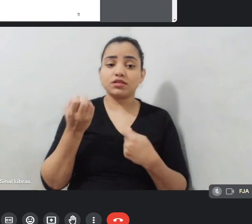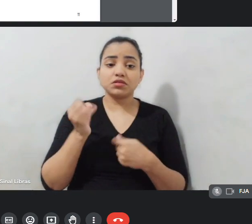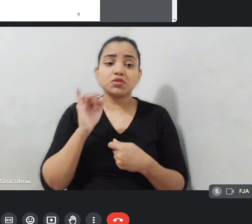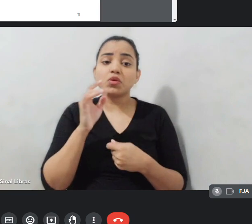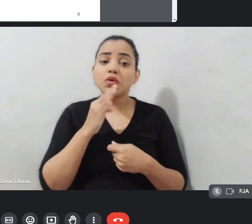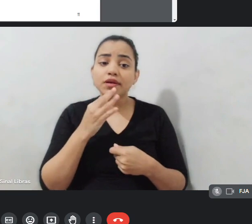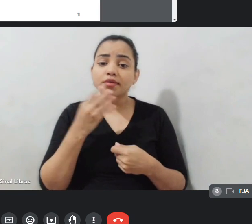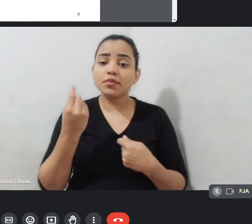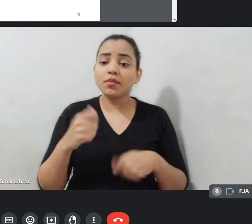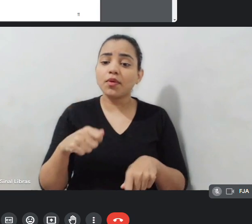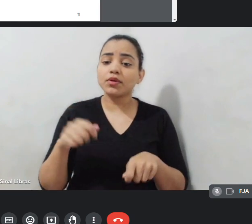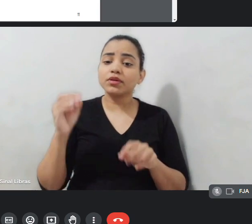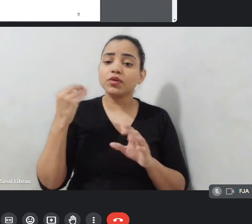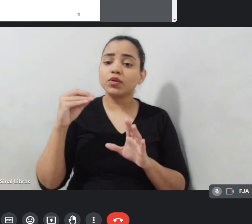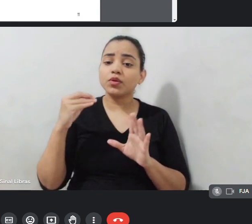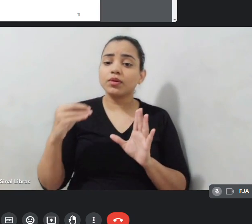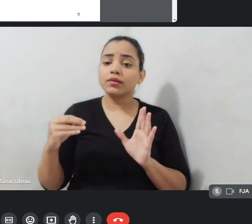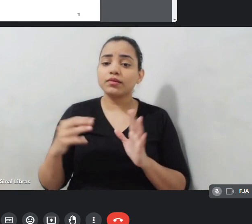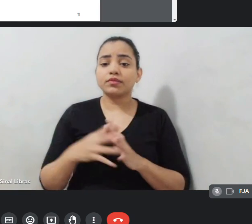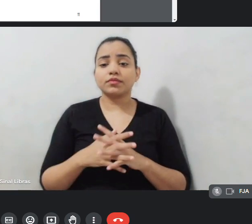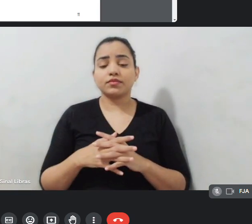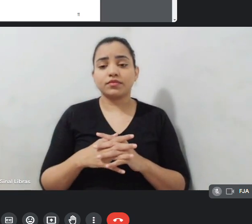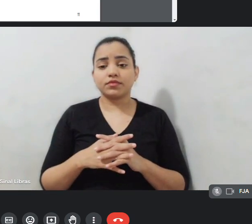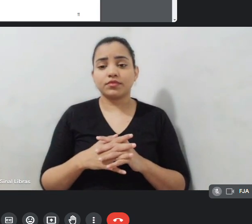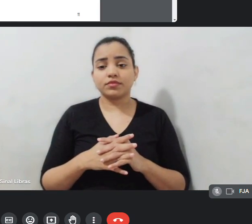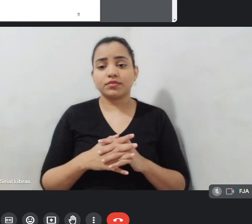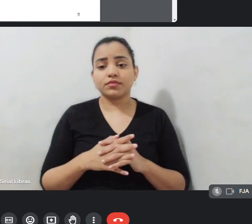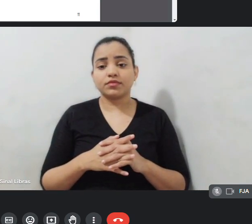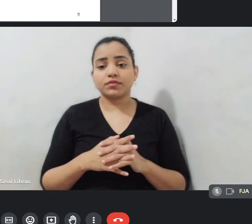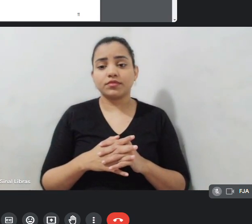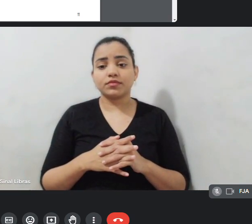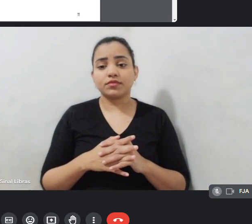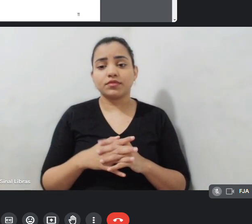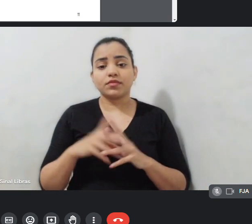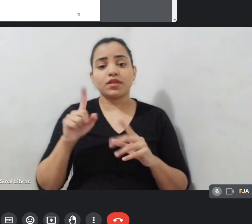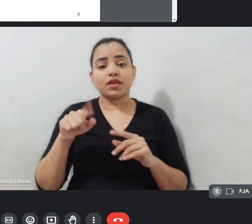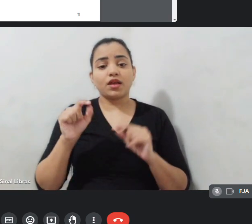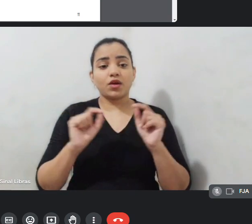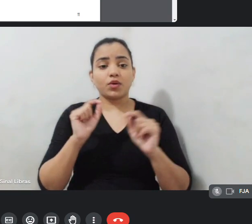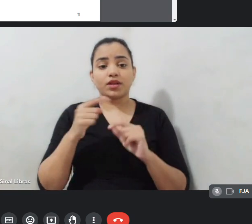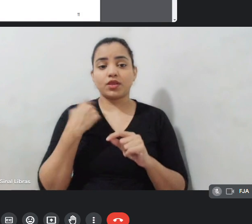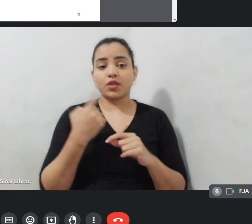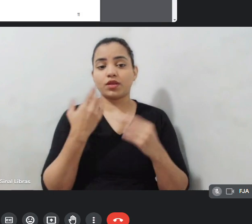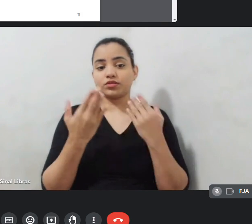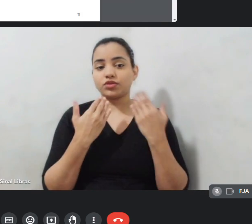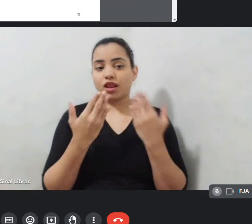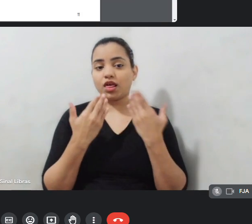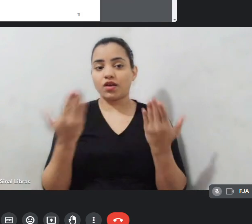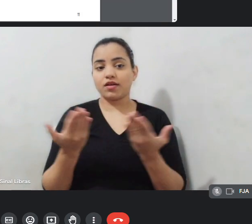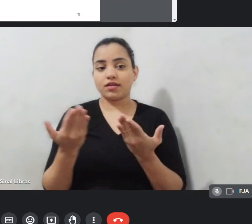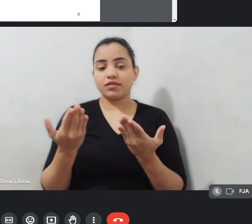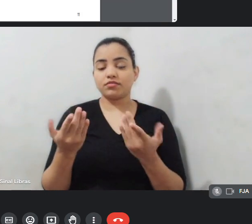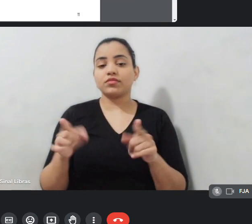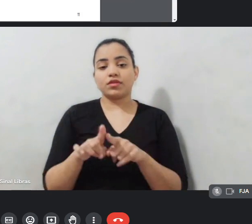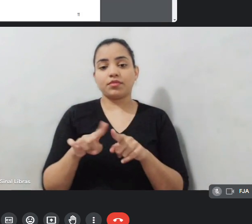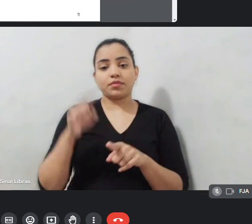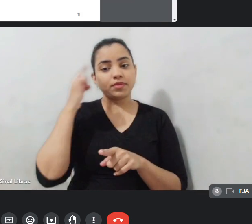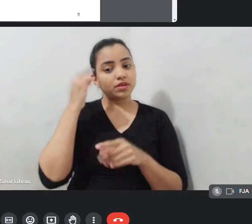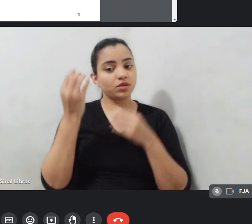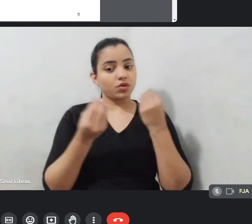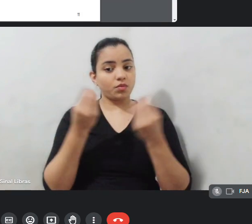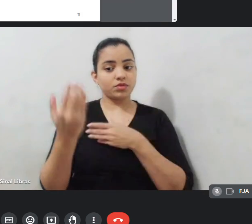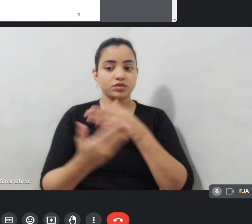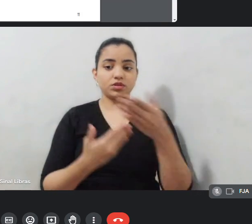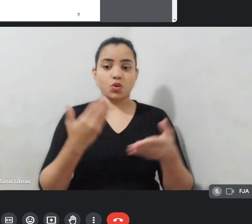Vai se aumentar a possibilidade de outras plataformas? É disso que a gente vai dialogar, inclusive pensando também como situar aquilo nessa escola,